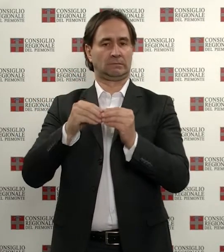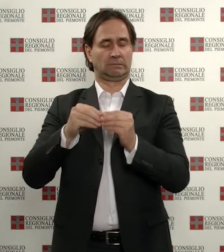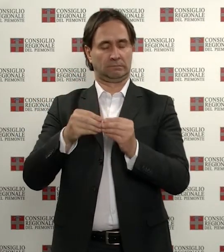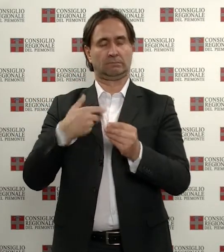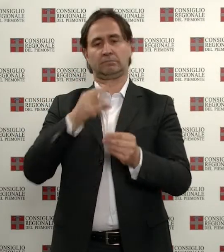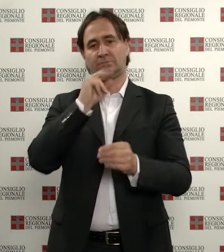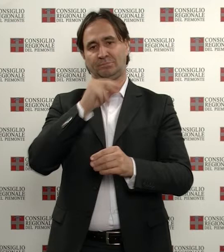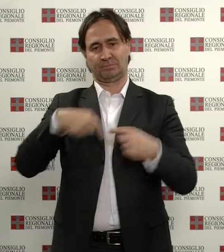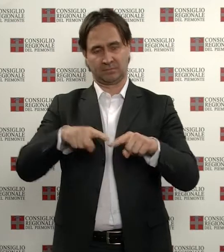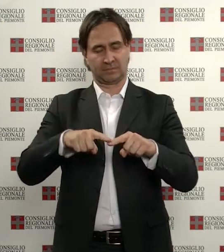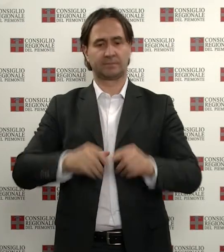In primo piano.